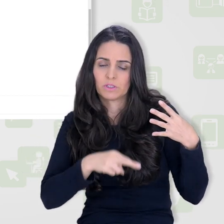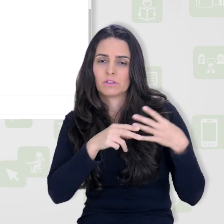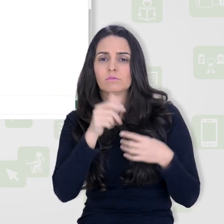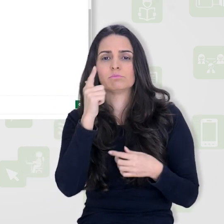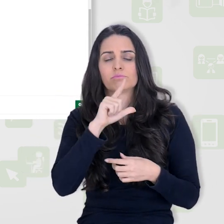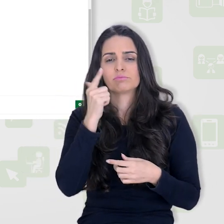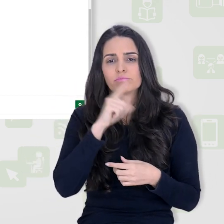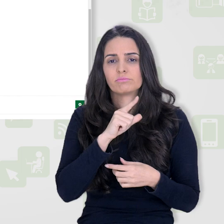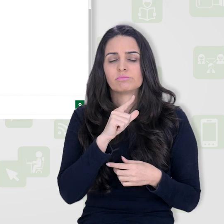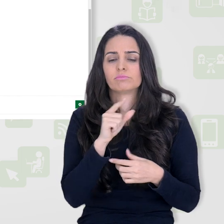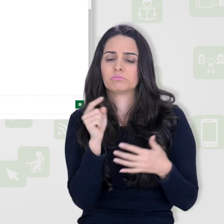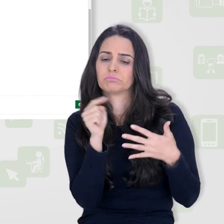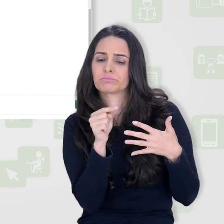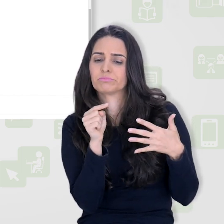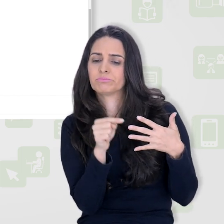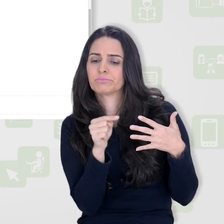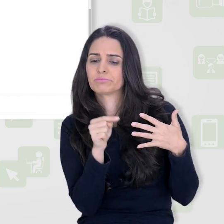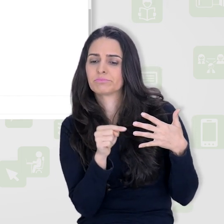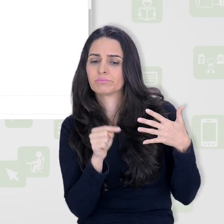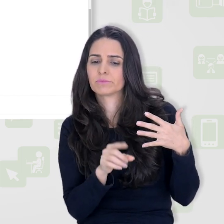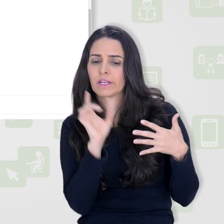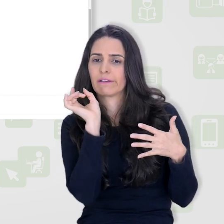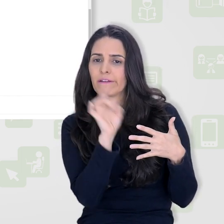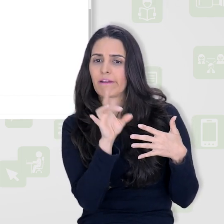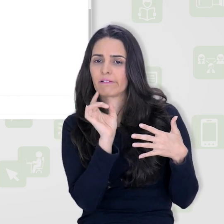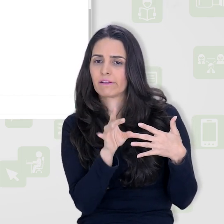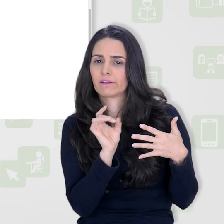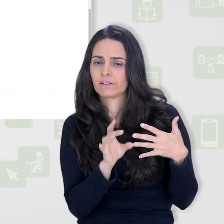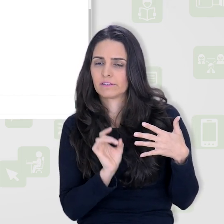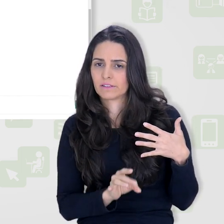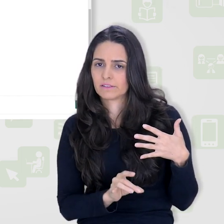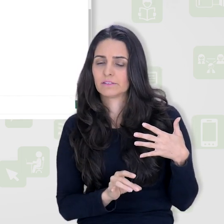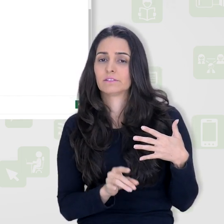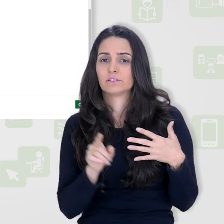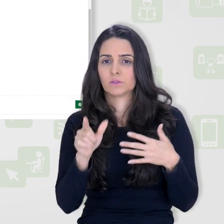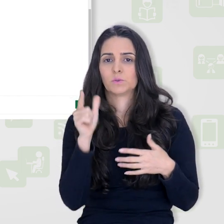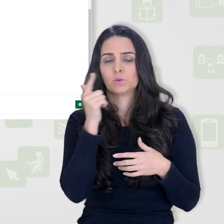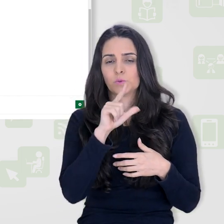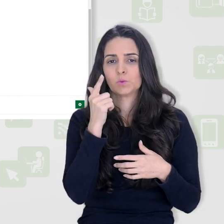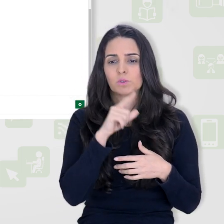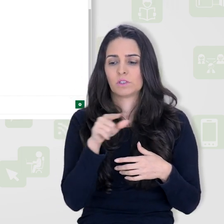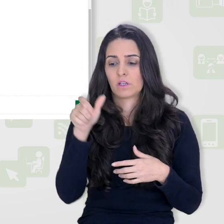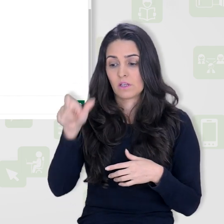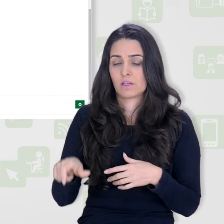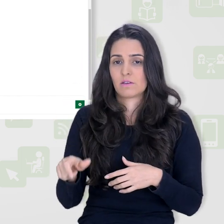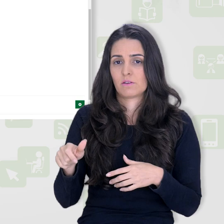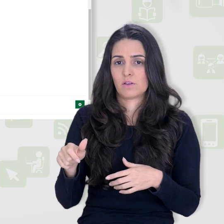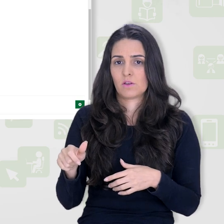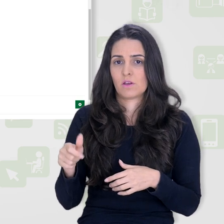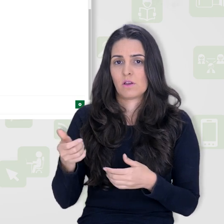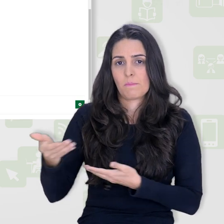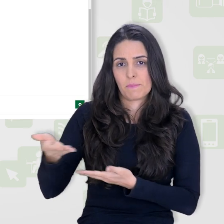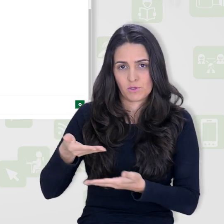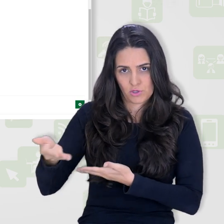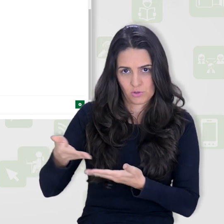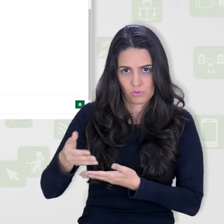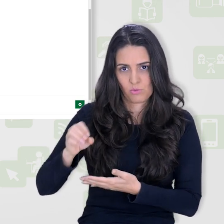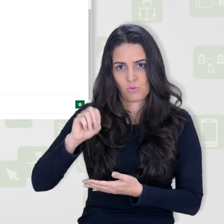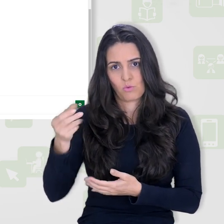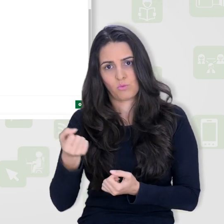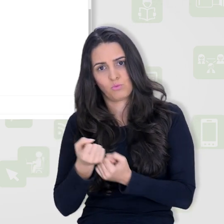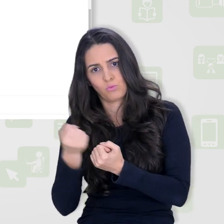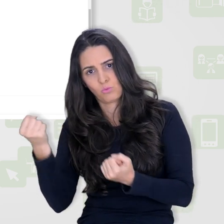possa verificar os pontos correspondentes a cada nível, para que também o avaliador, o